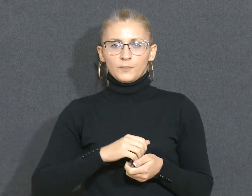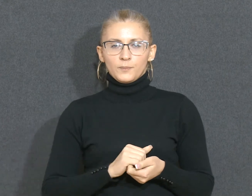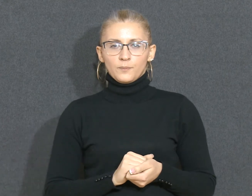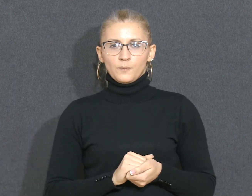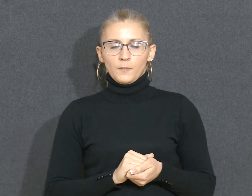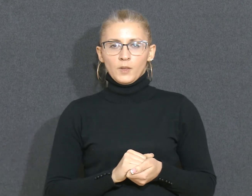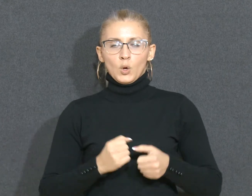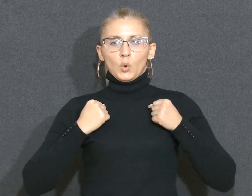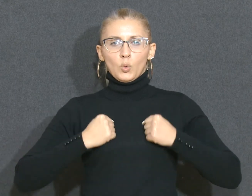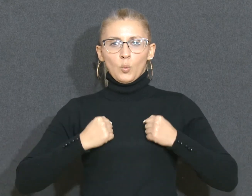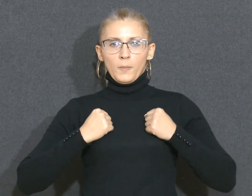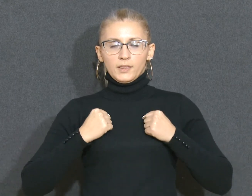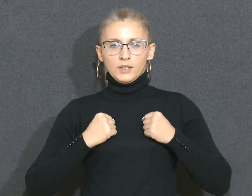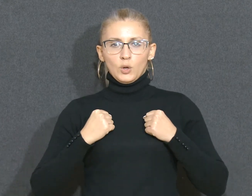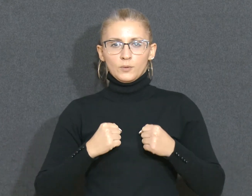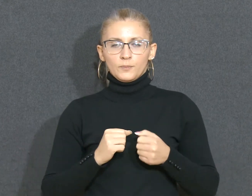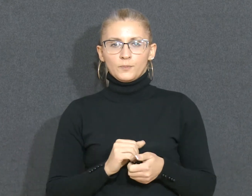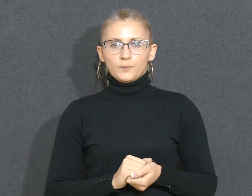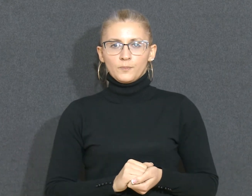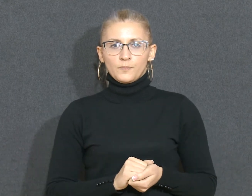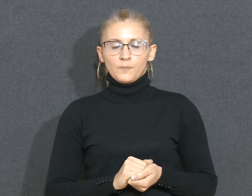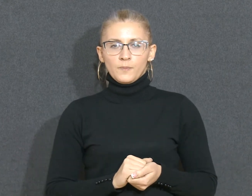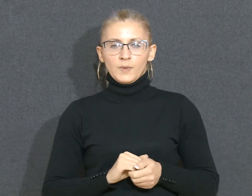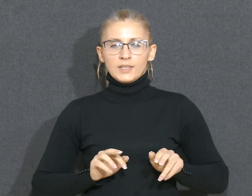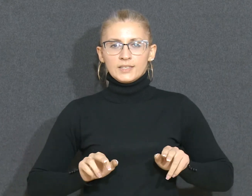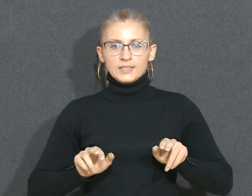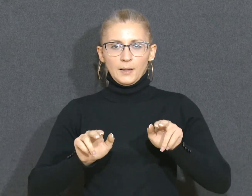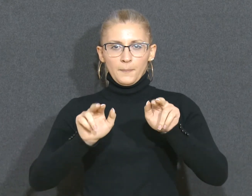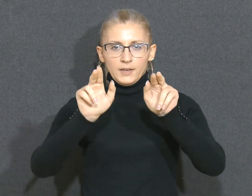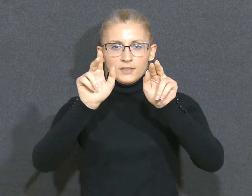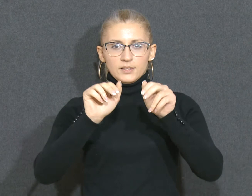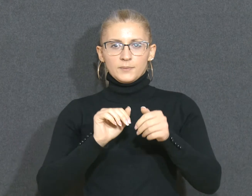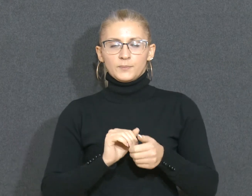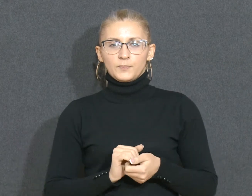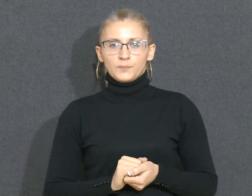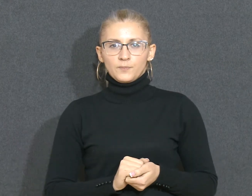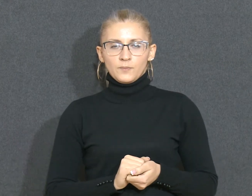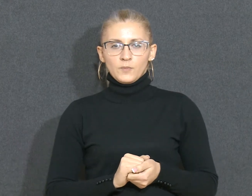Kupatilo Stepenice Sto